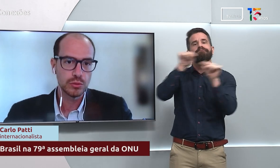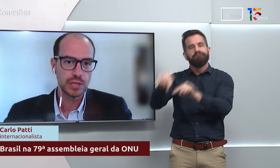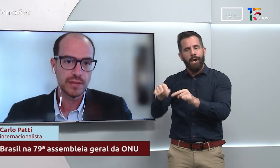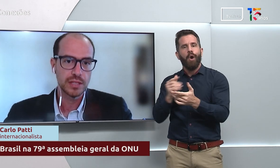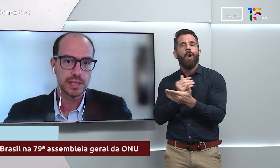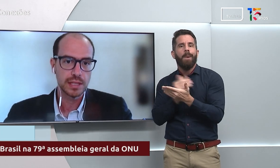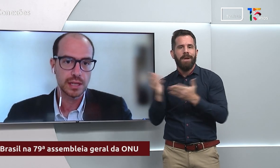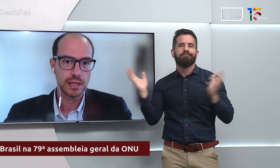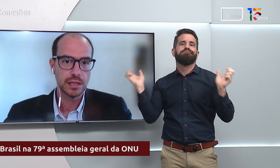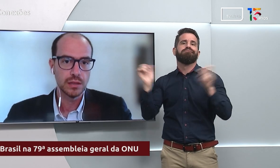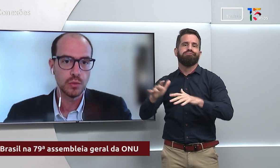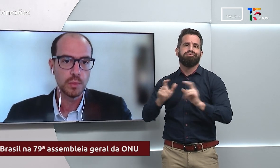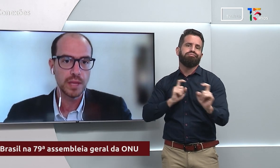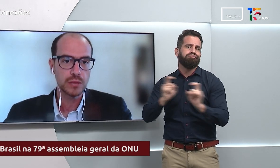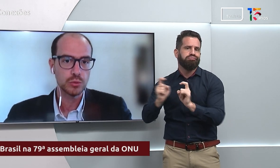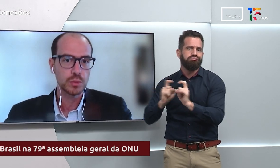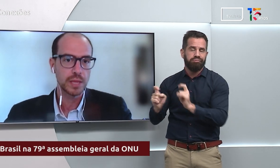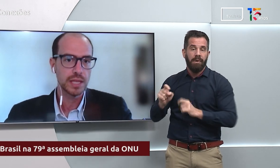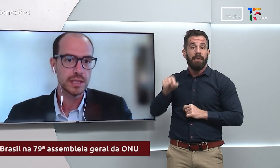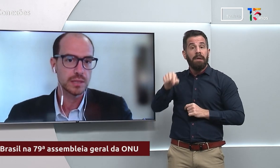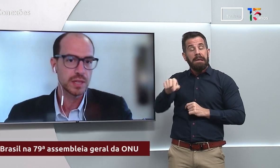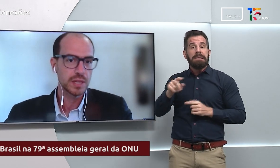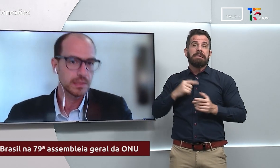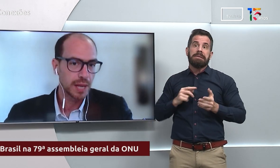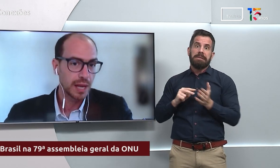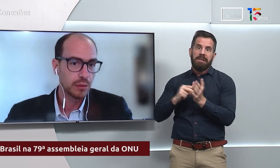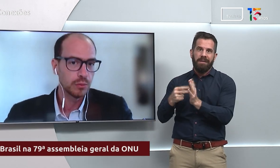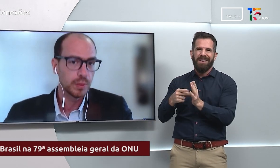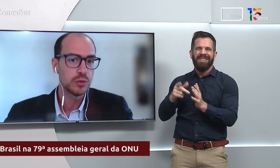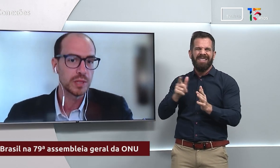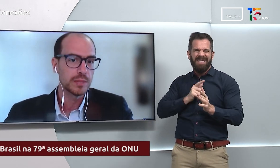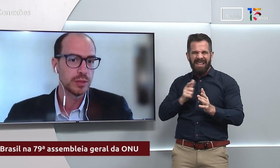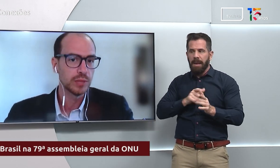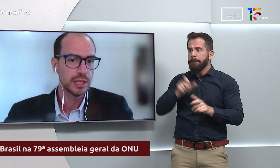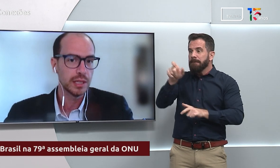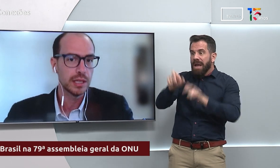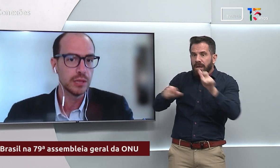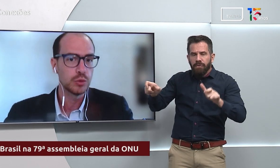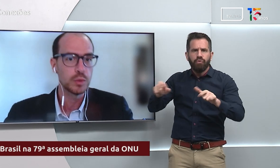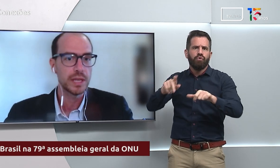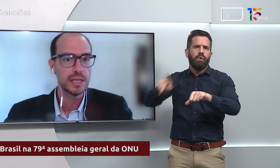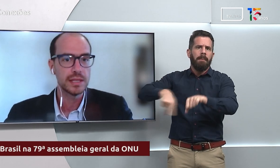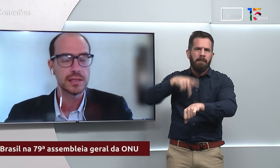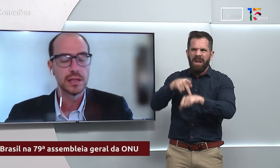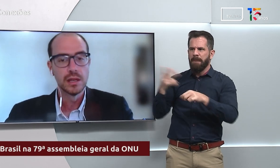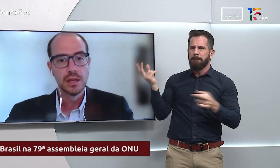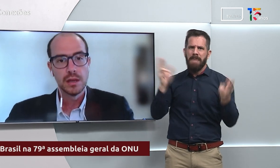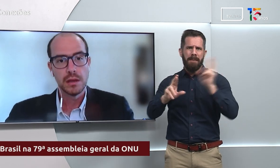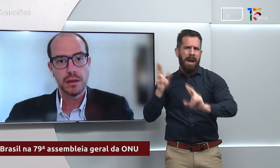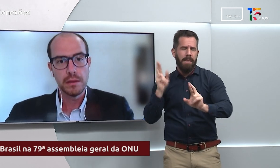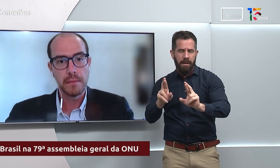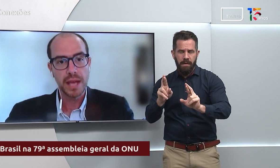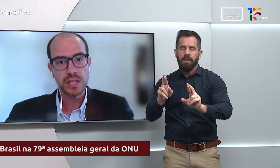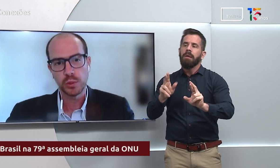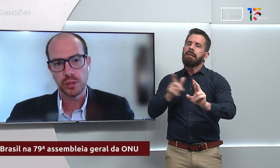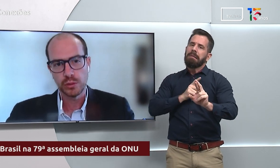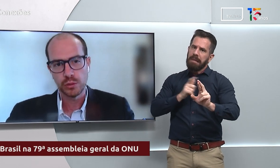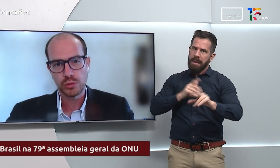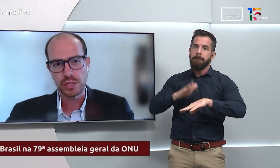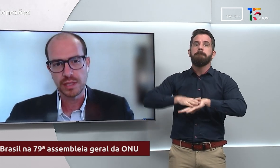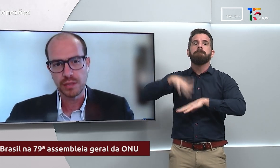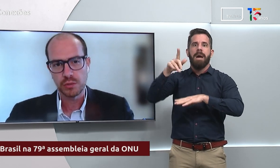nos leva a dizer que o peso dos países principais, o peso principal dos países mais